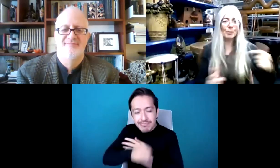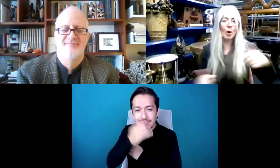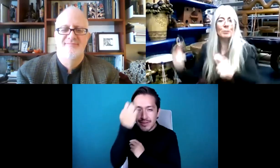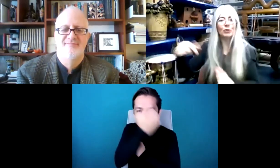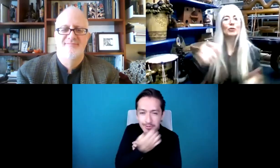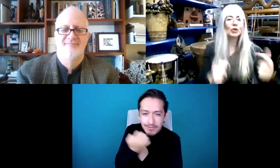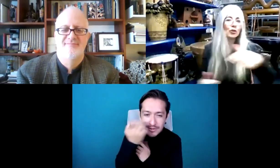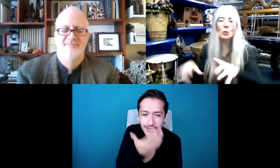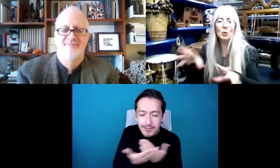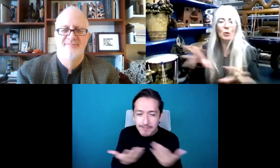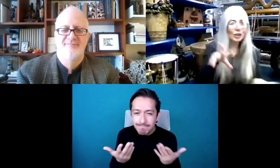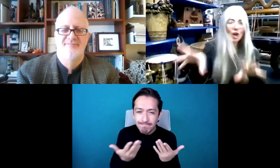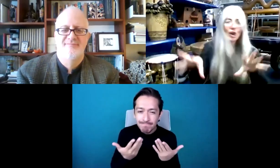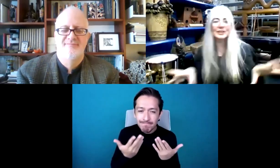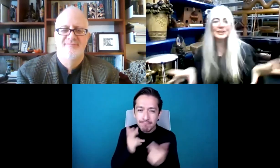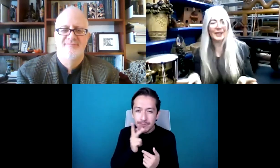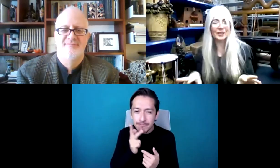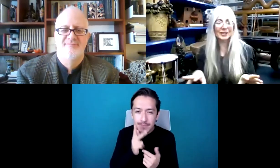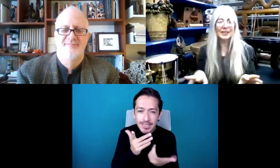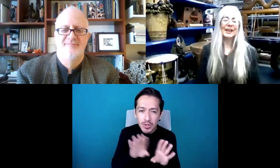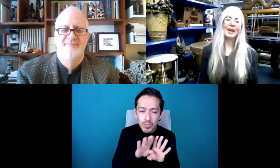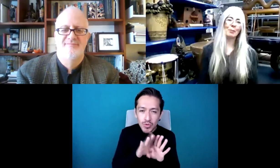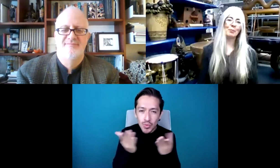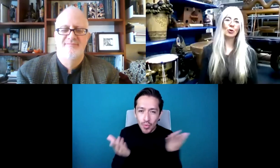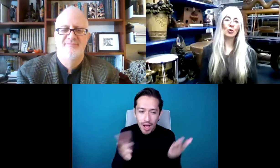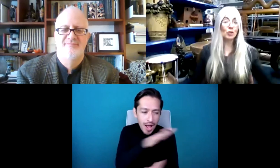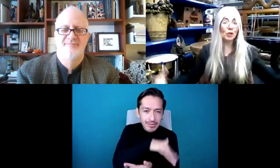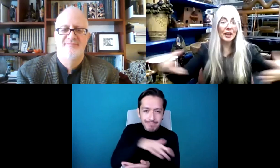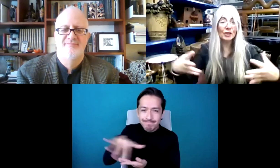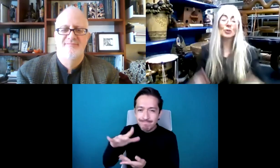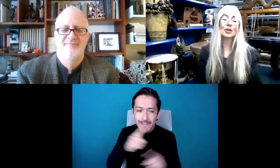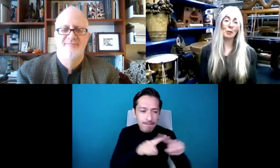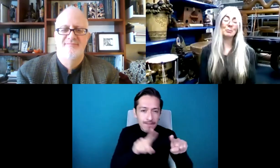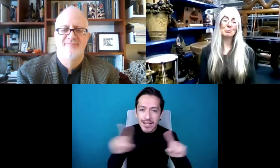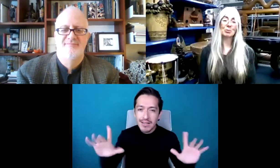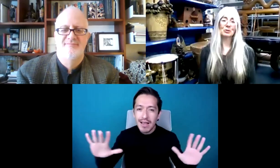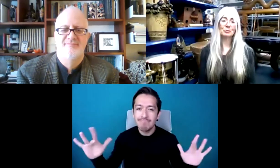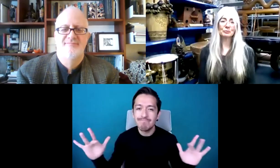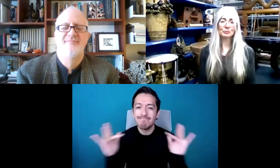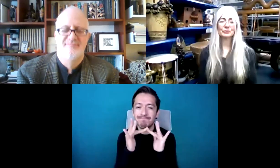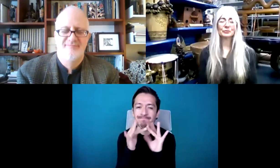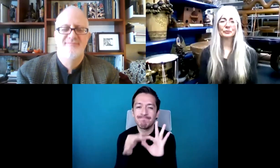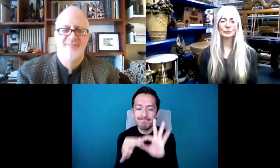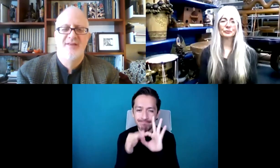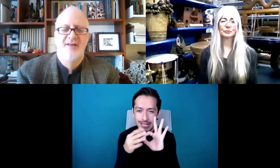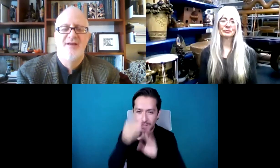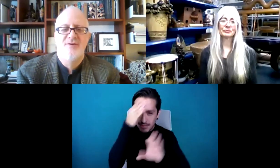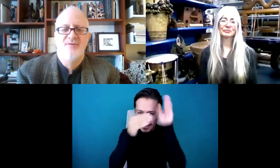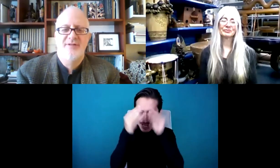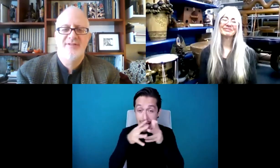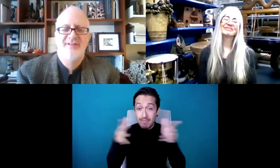realmente vincular distintos departamentos y que el aprendizaje sea más amplio para